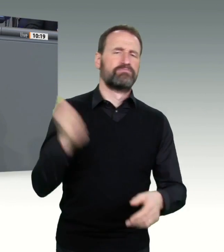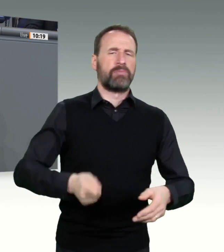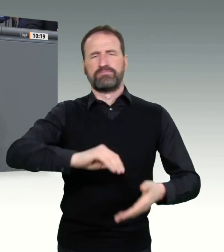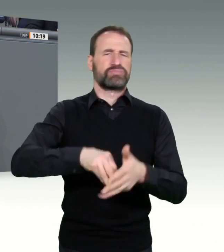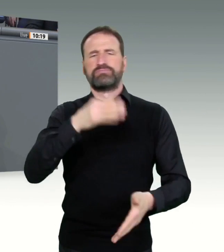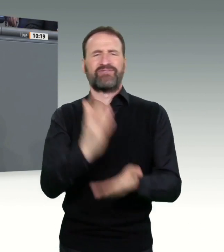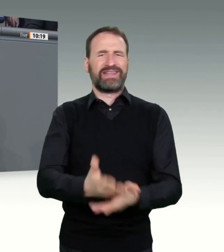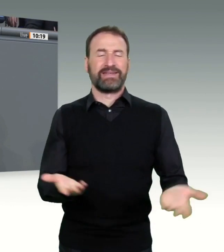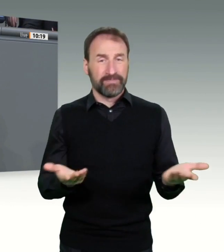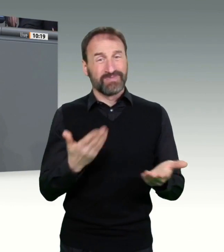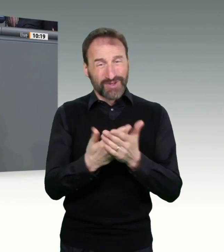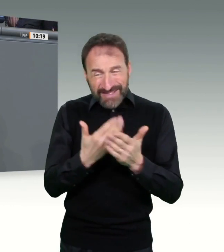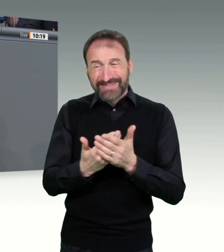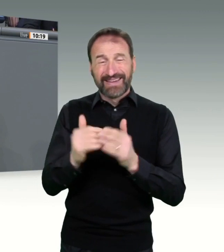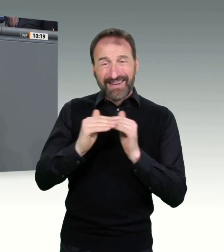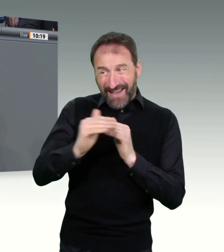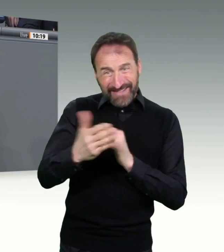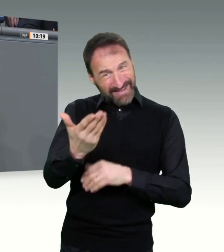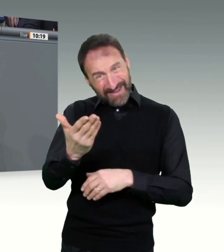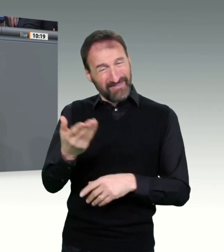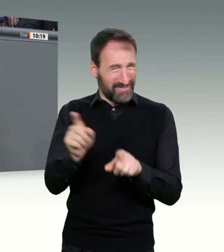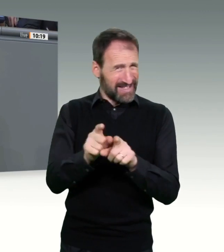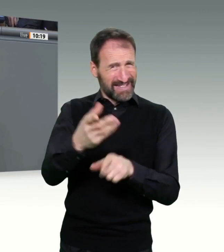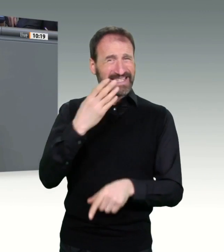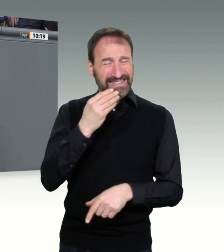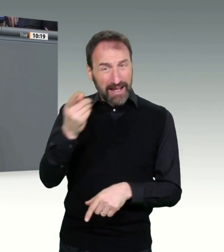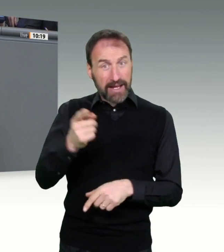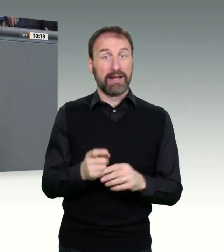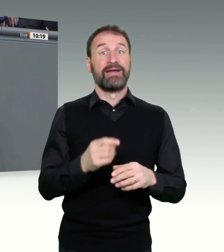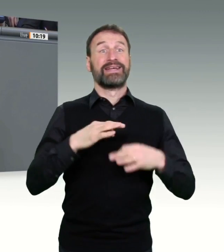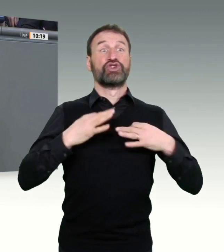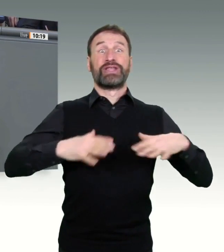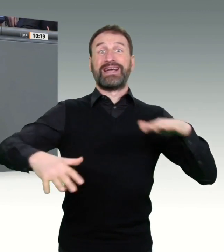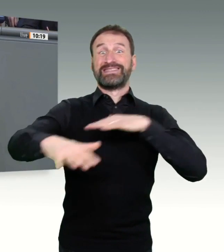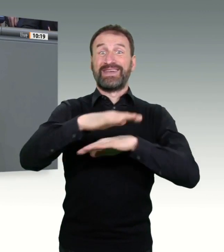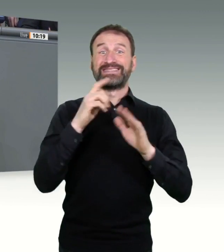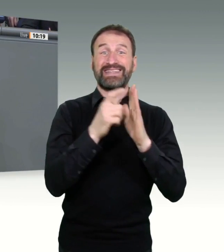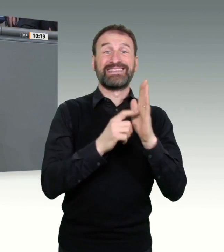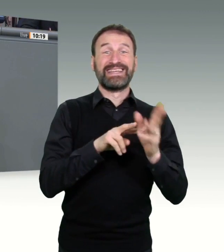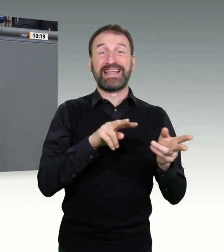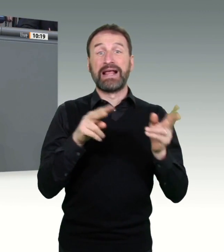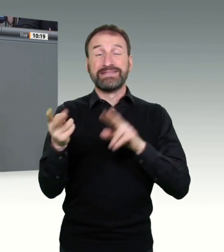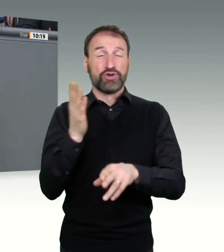Digitalisierung des Gesundheitswesens Deutschland meilenweit voraus. Und wir